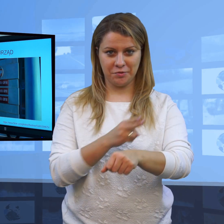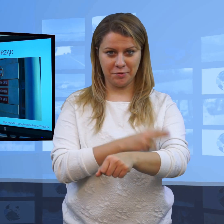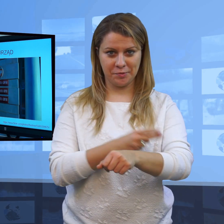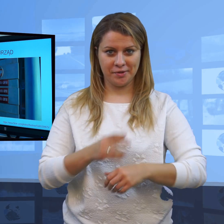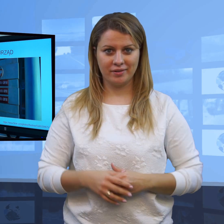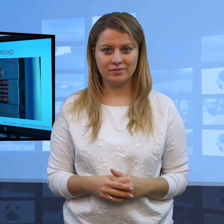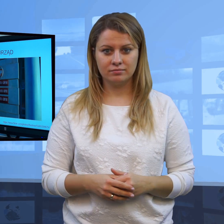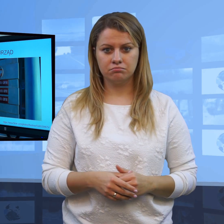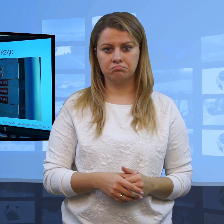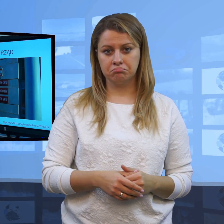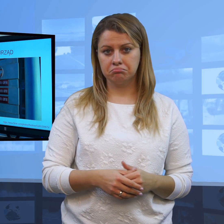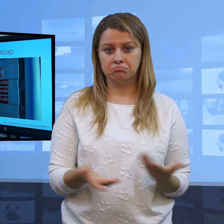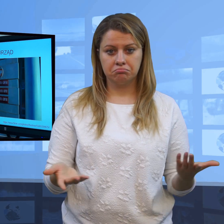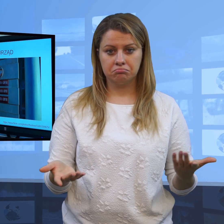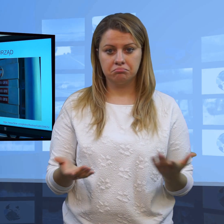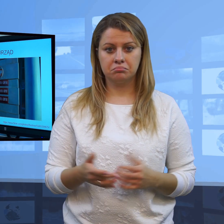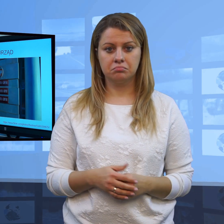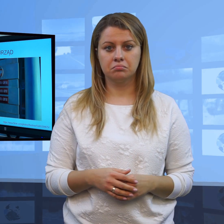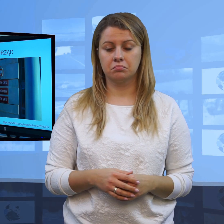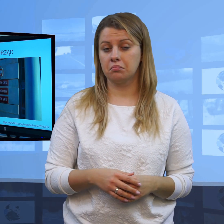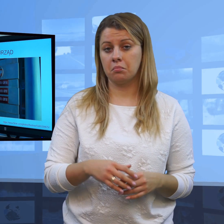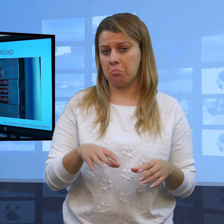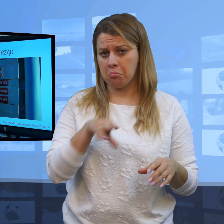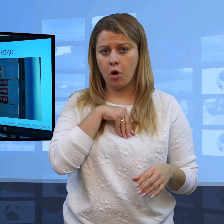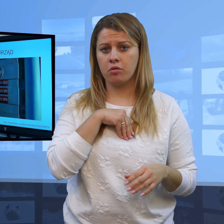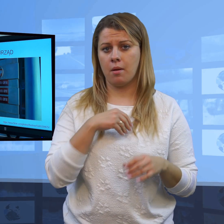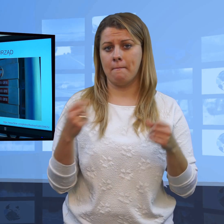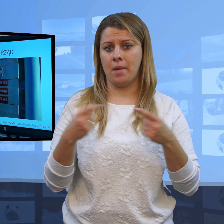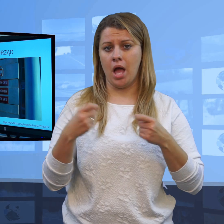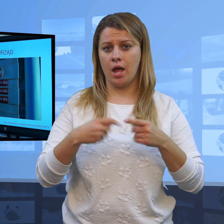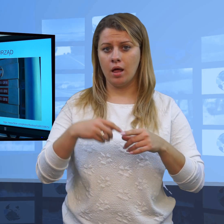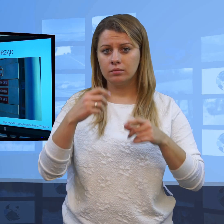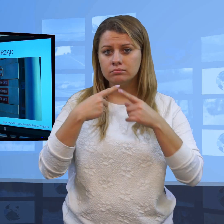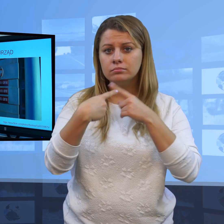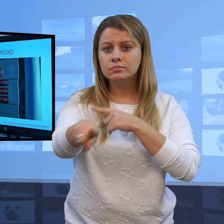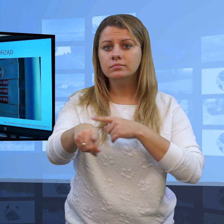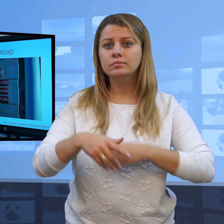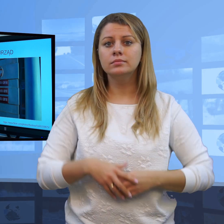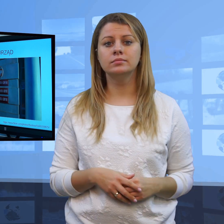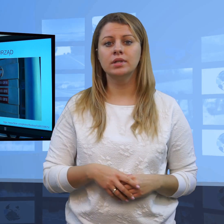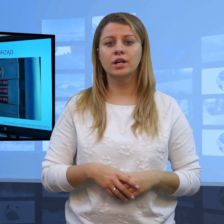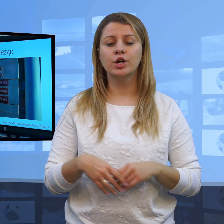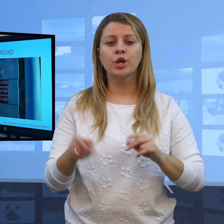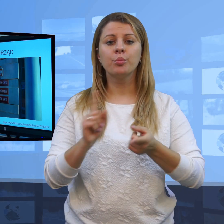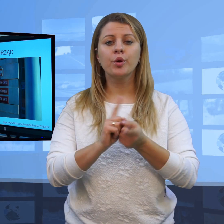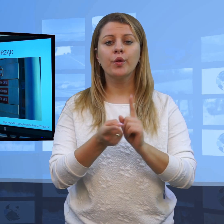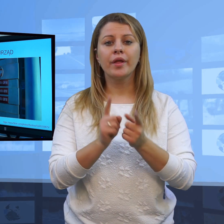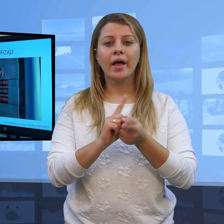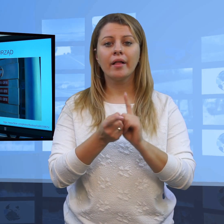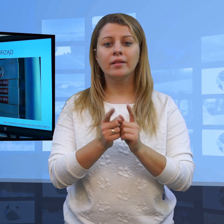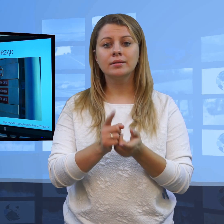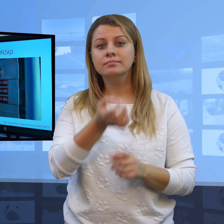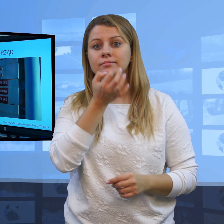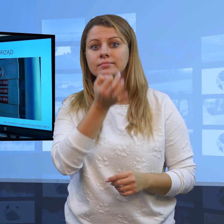każdym polskim urzędzie. Może napisać maila, umówić się na spotkanie,